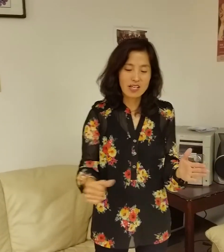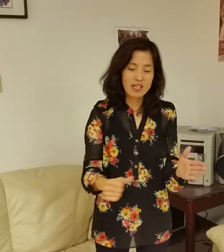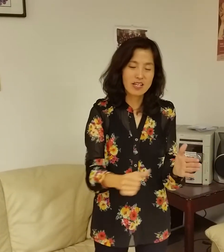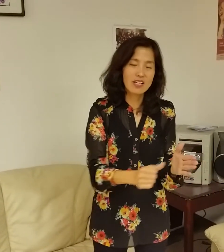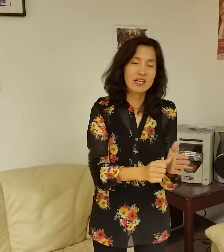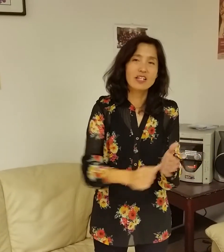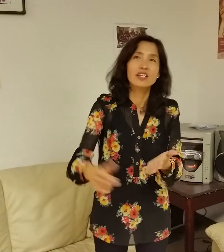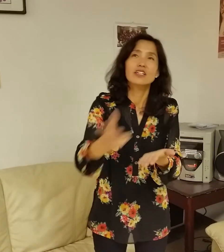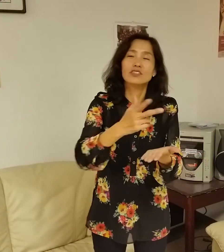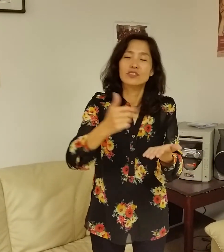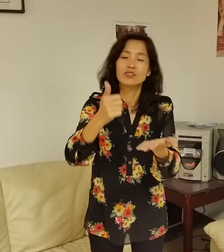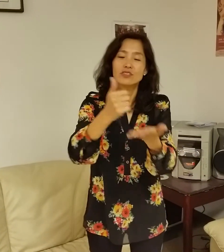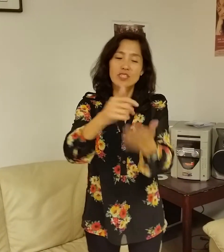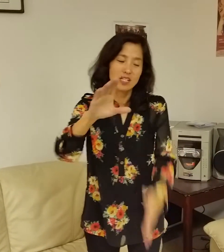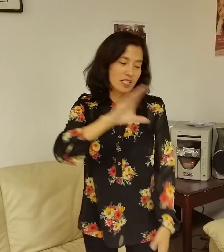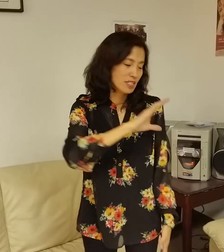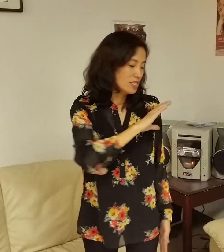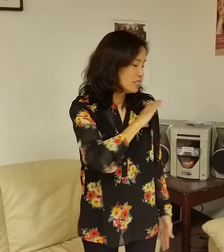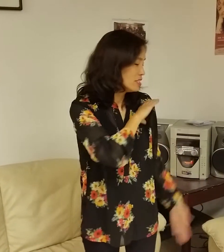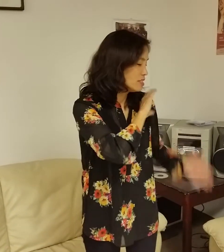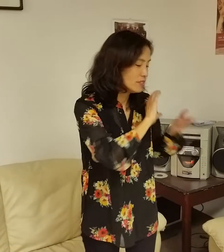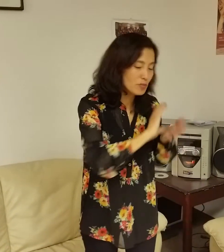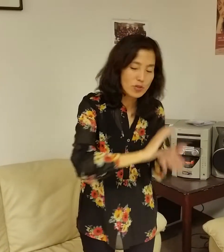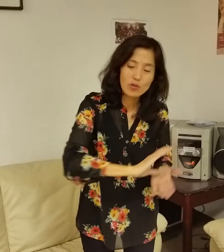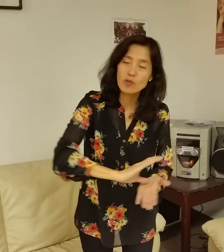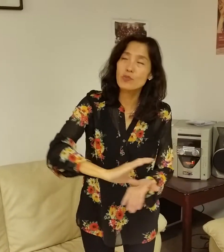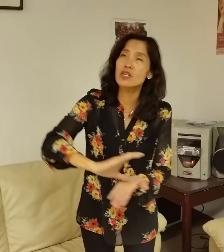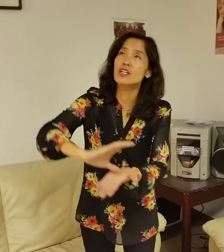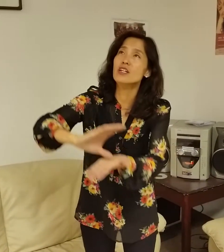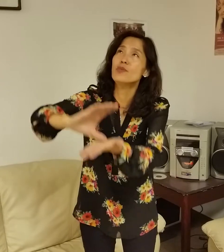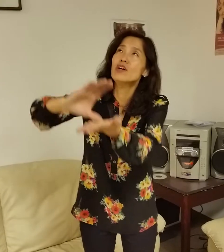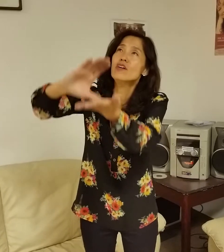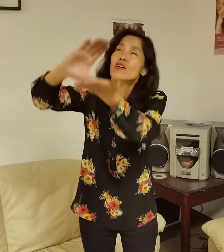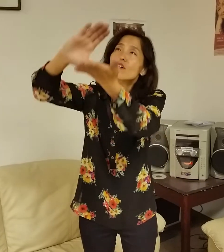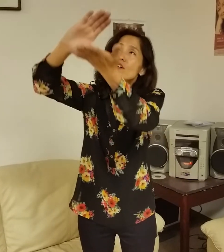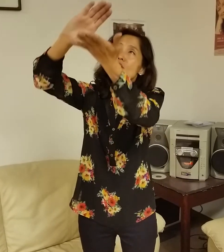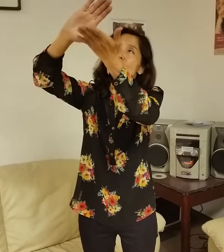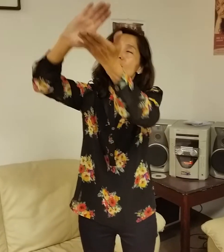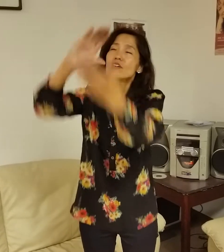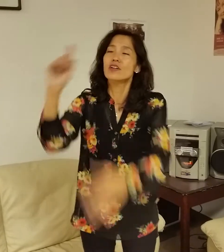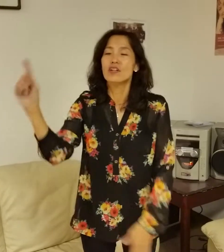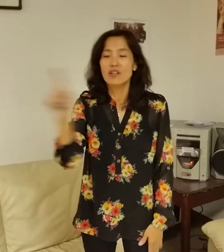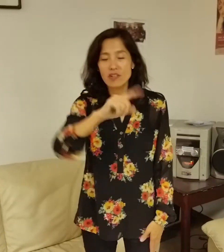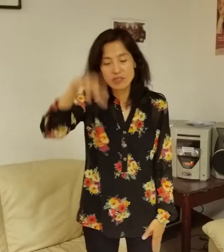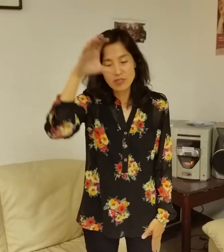주의 이름 높이며 어느